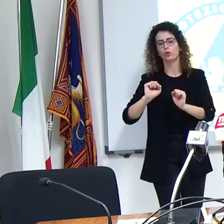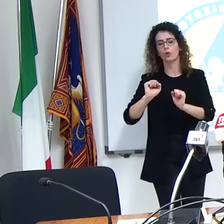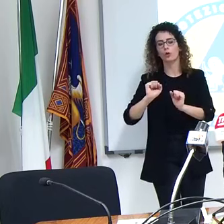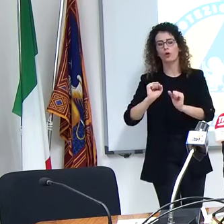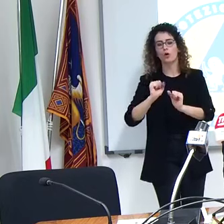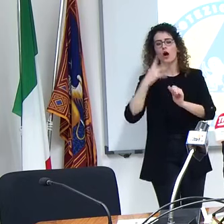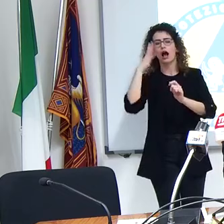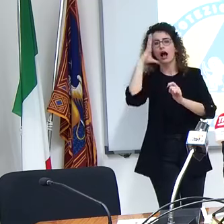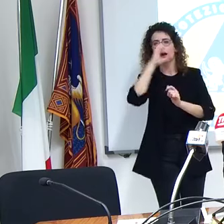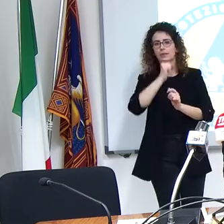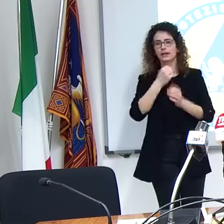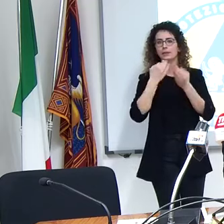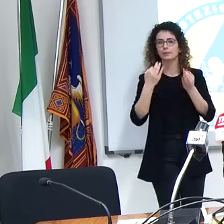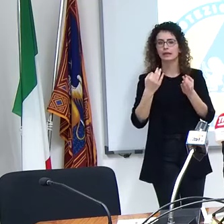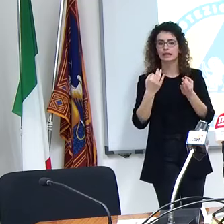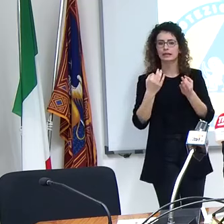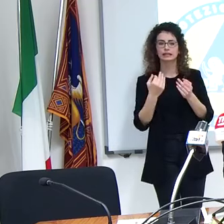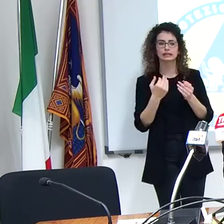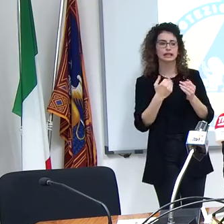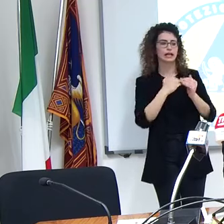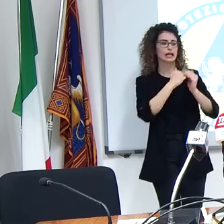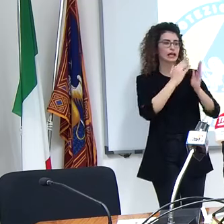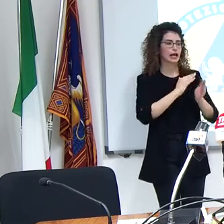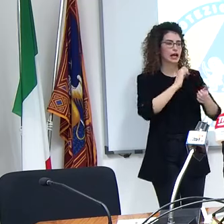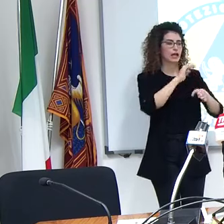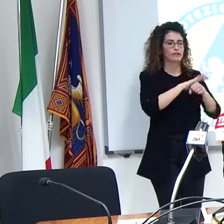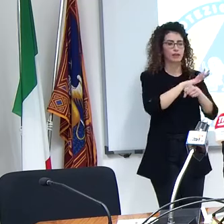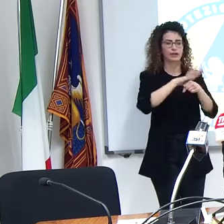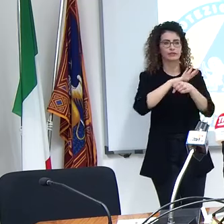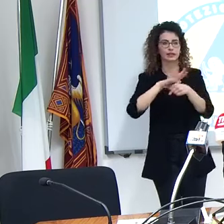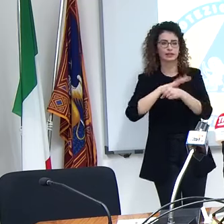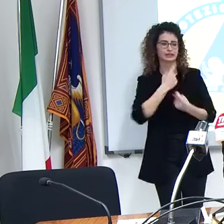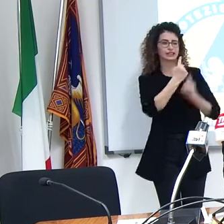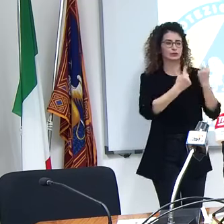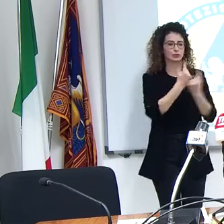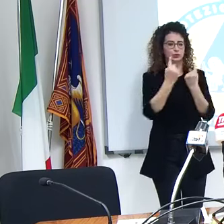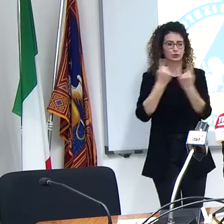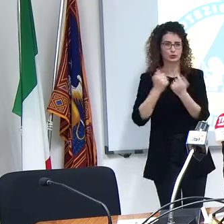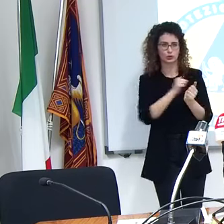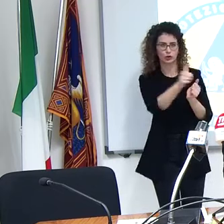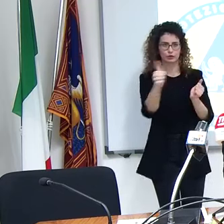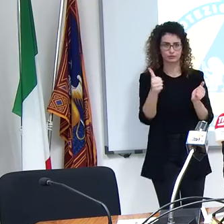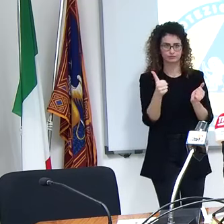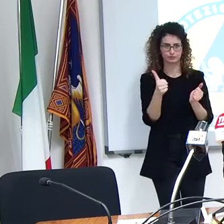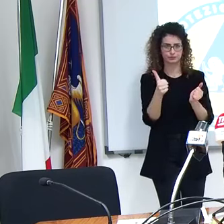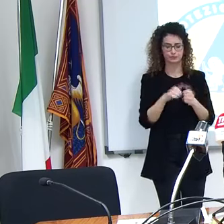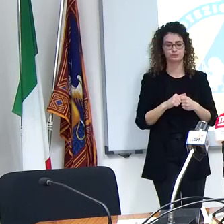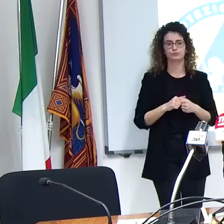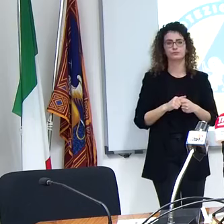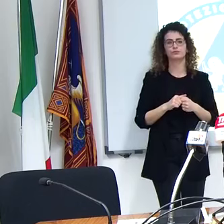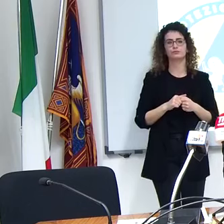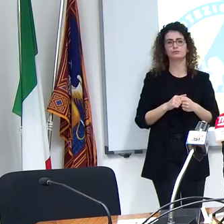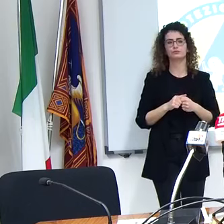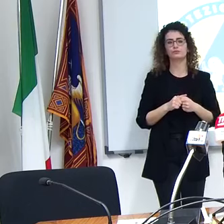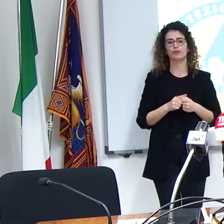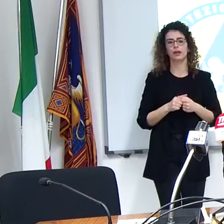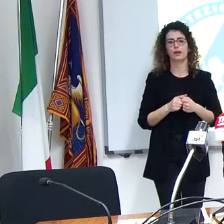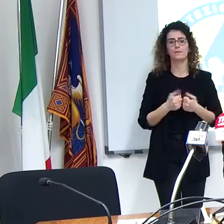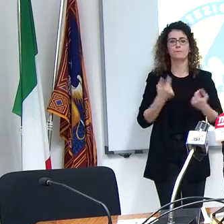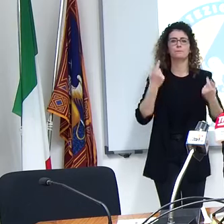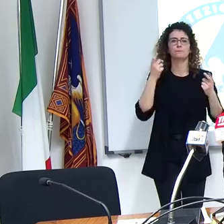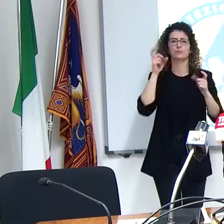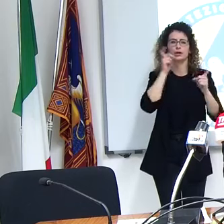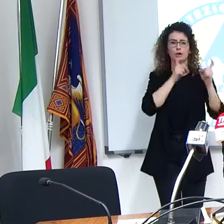essere relative alle singole vicende la diciamo mera preoccupazione derivante dal contagio